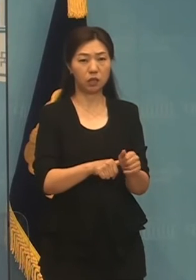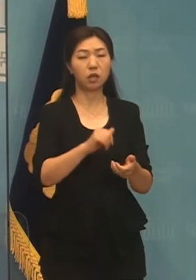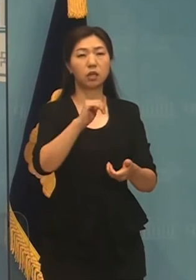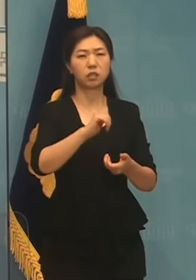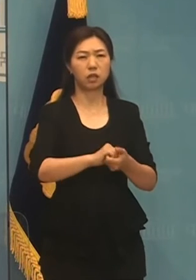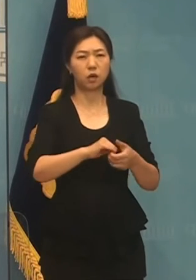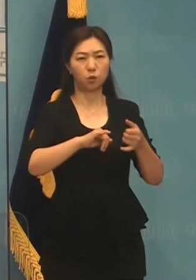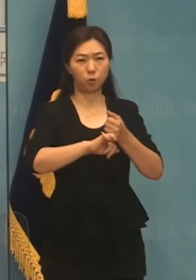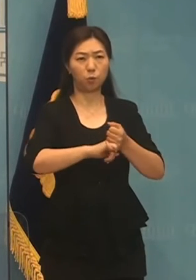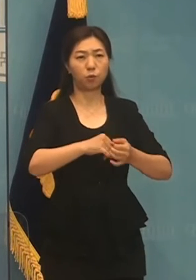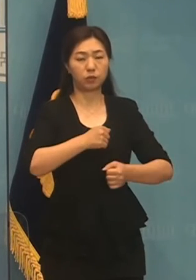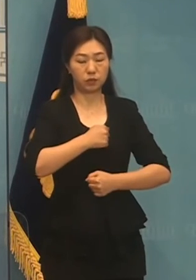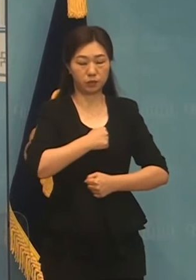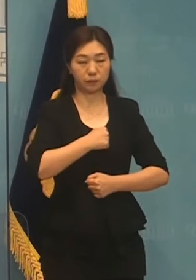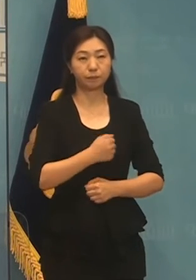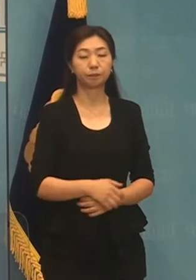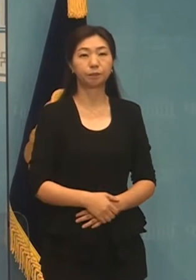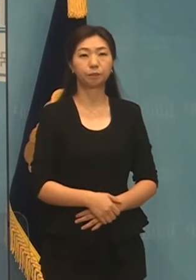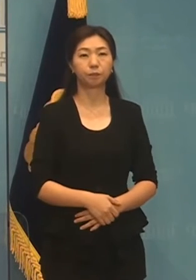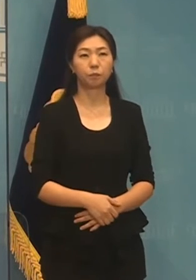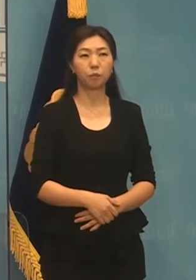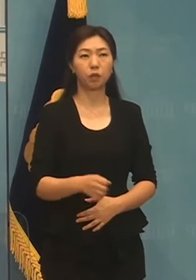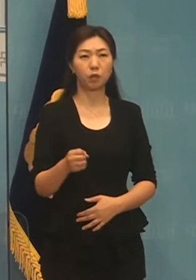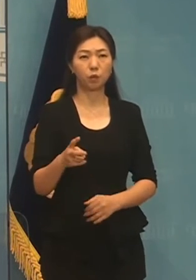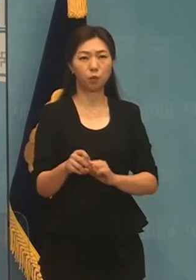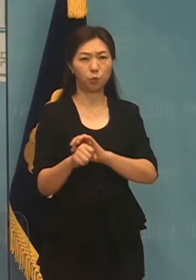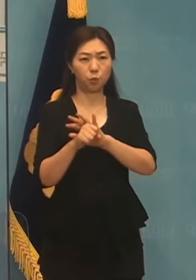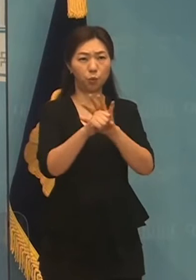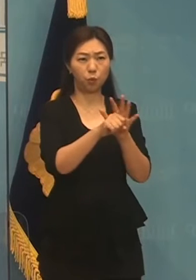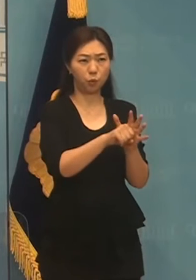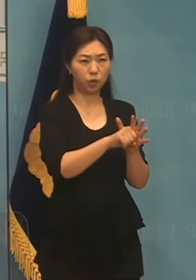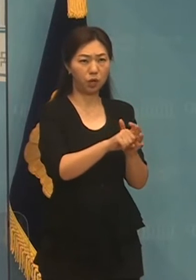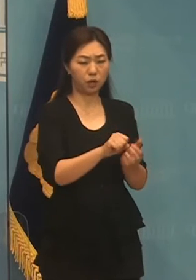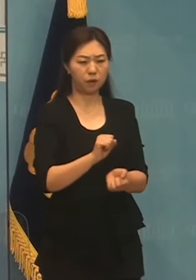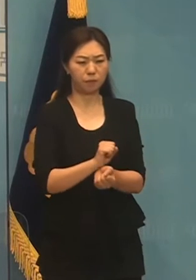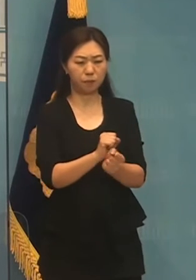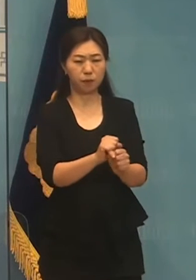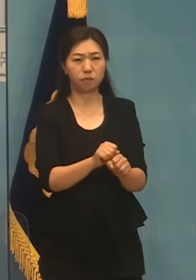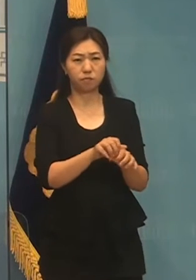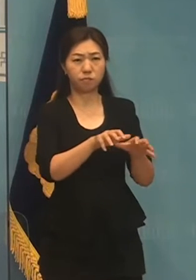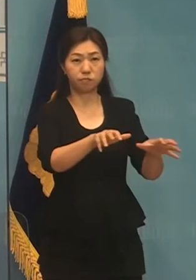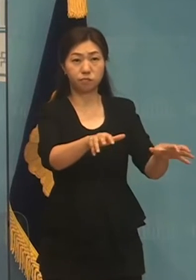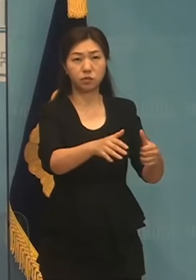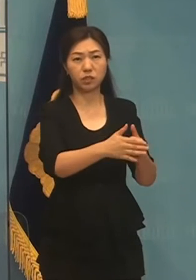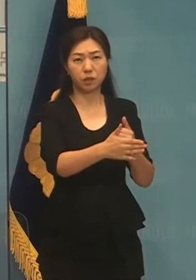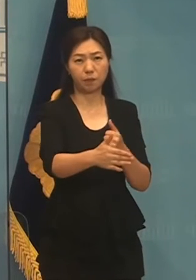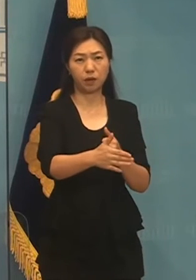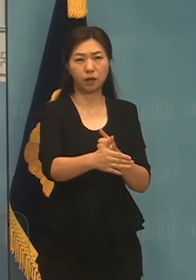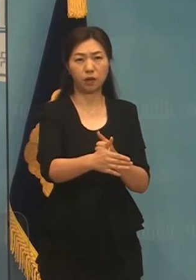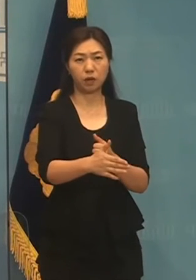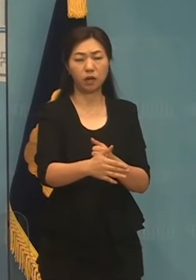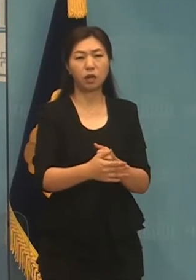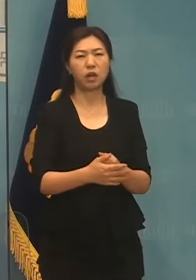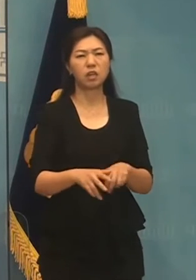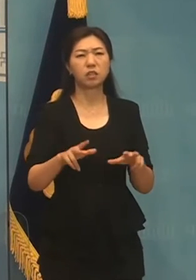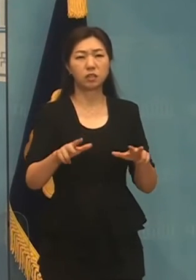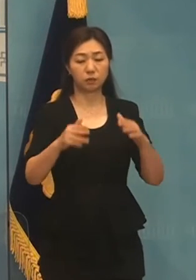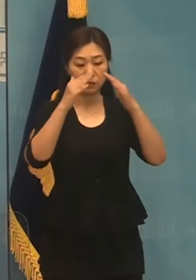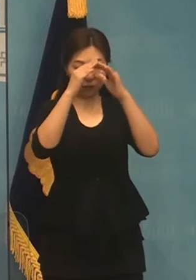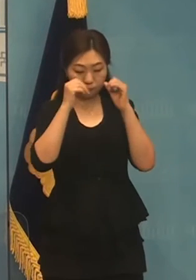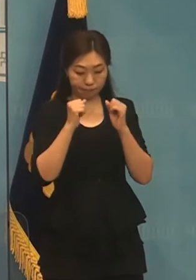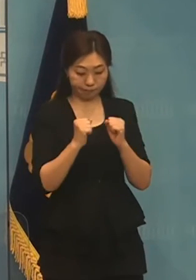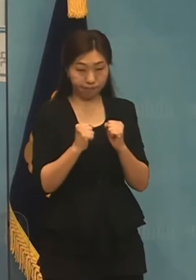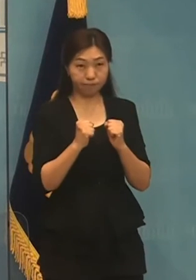또 펜데믹 시대의 일상이 된 재택근무 활성화를 위한 예지박